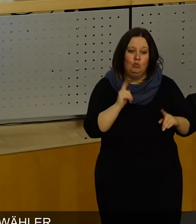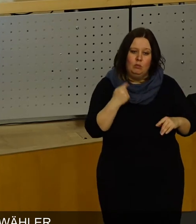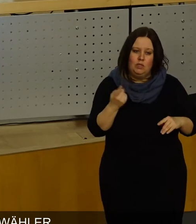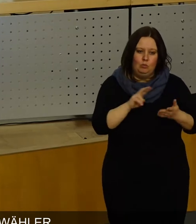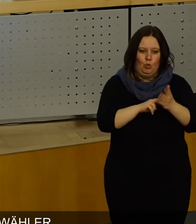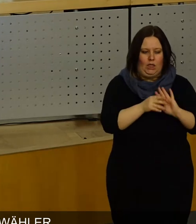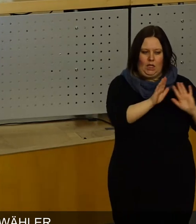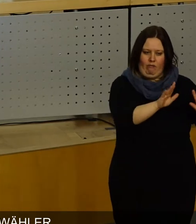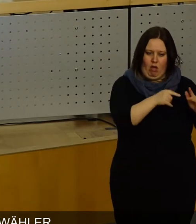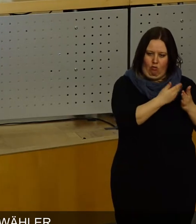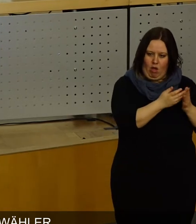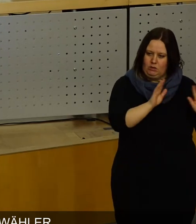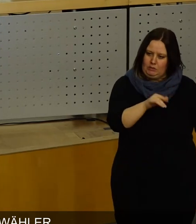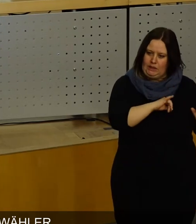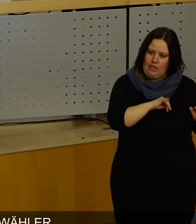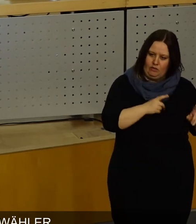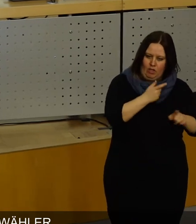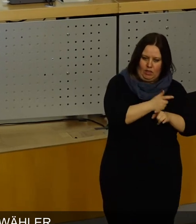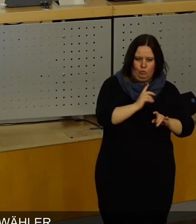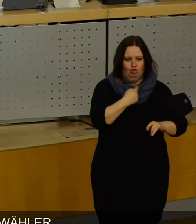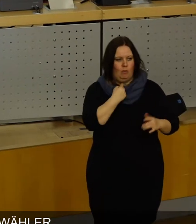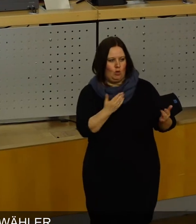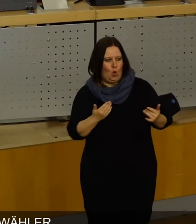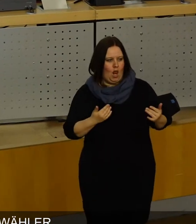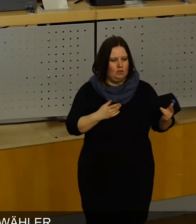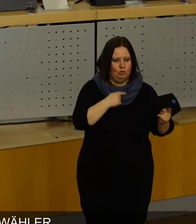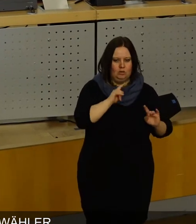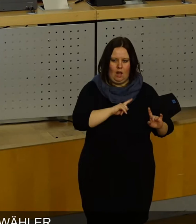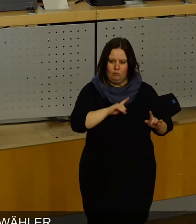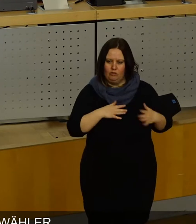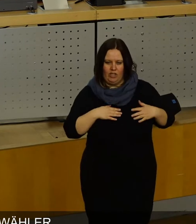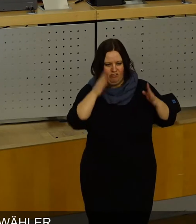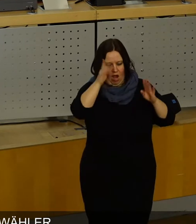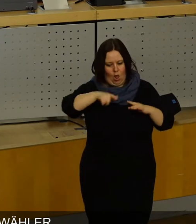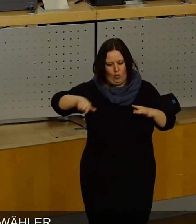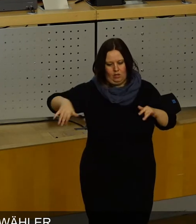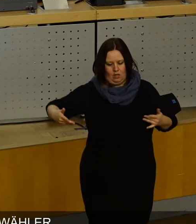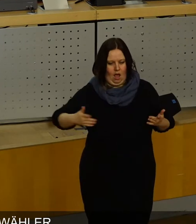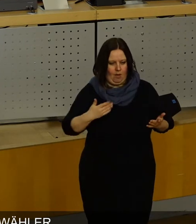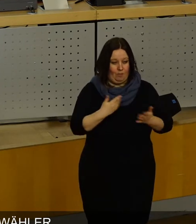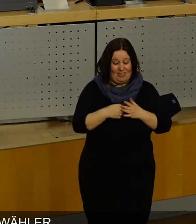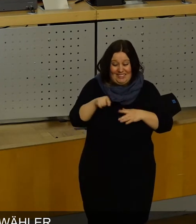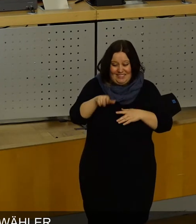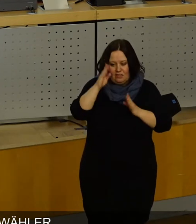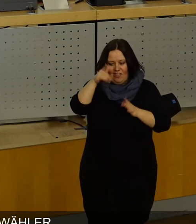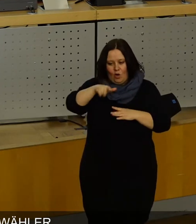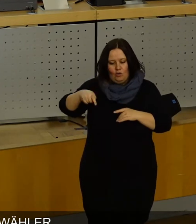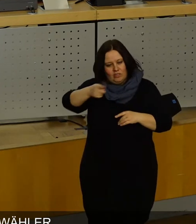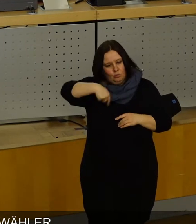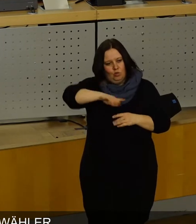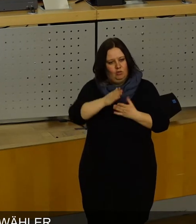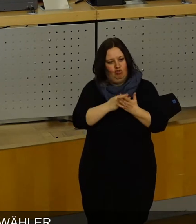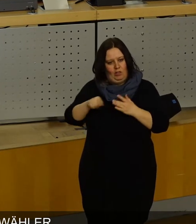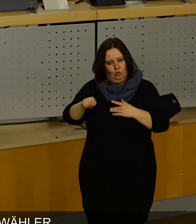ist ein Politiker. Das ist jemand, der muss Interessen vertreten, der muss Stimmen holen, der hat ja seine Fachleute. Aber genau über diese Fachleute müssen wir mit